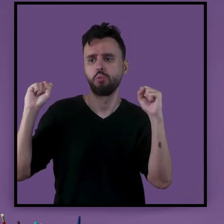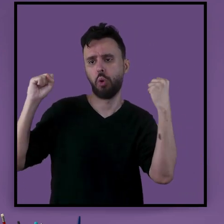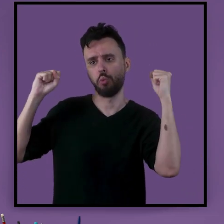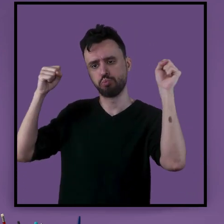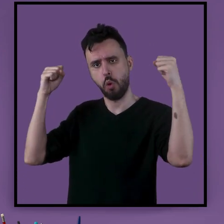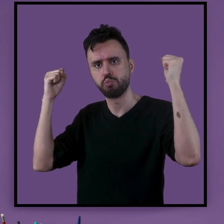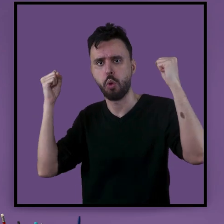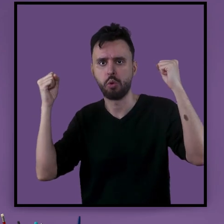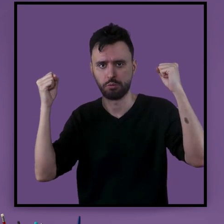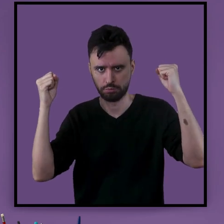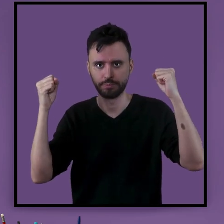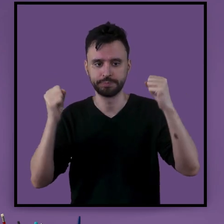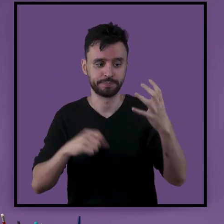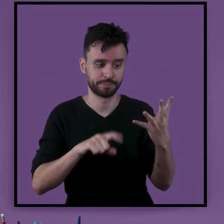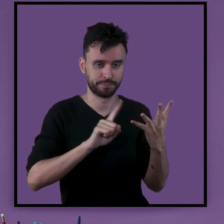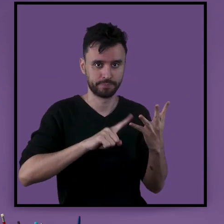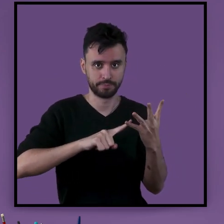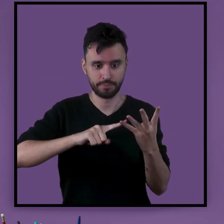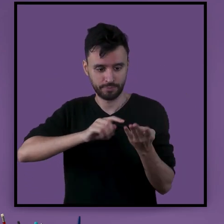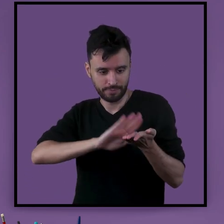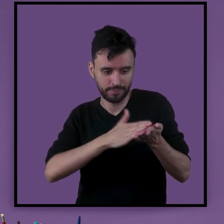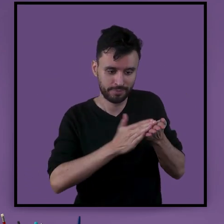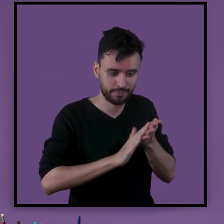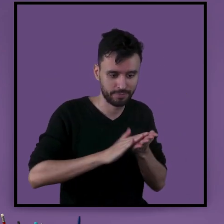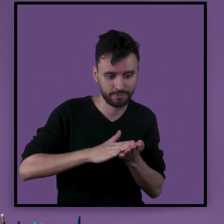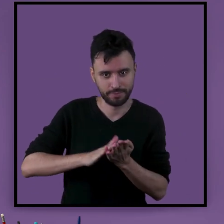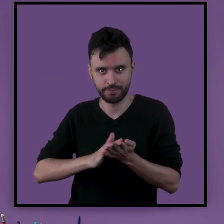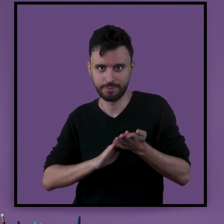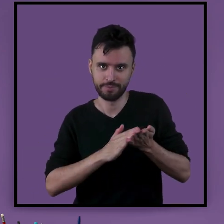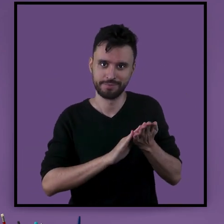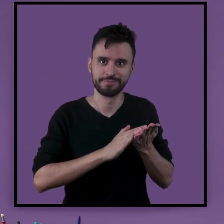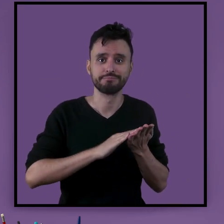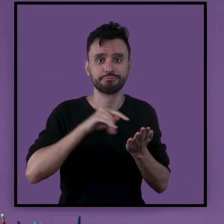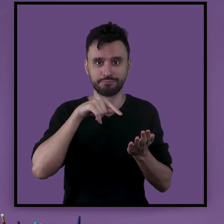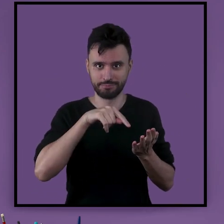shows, em baladas. Gênero samba.